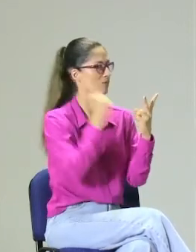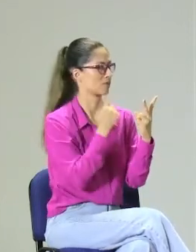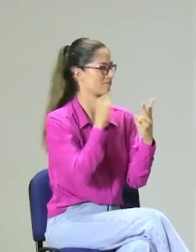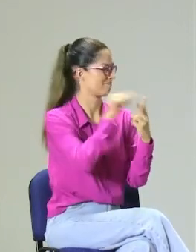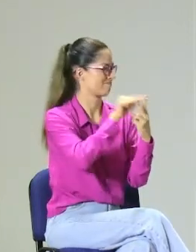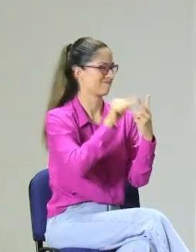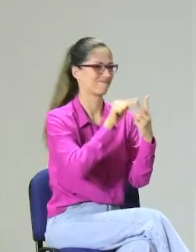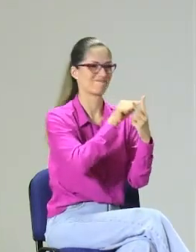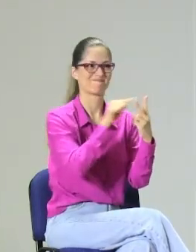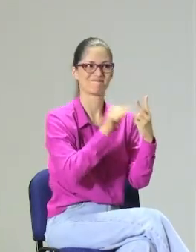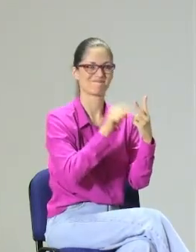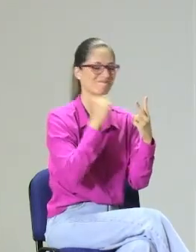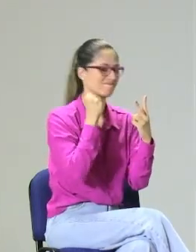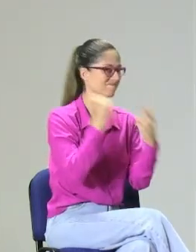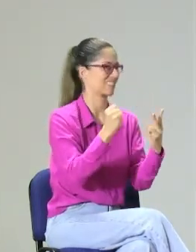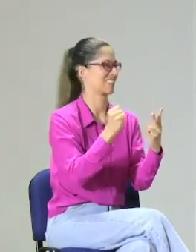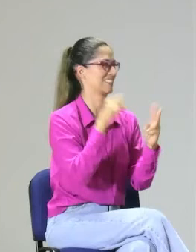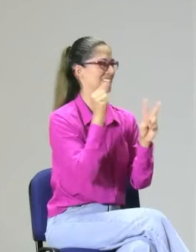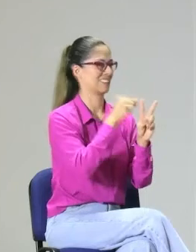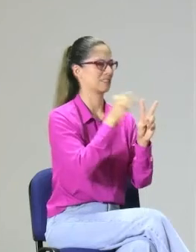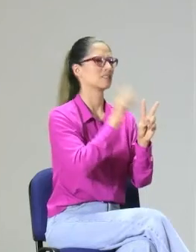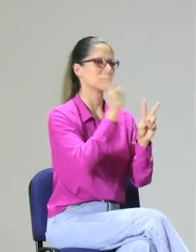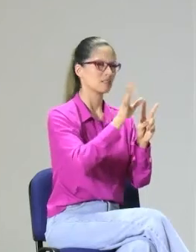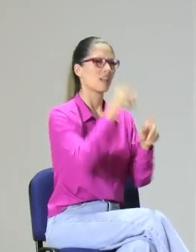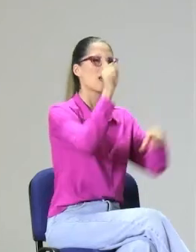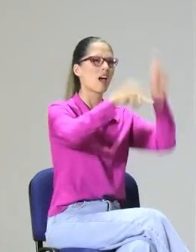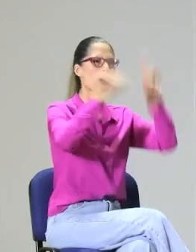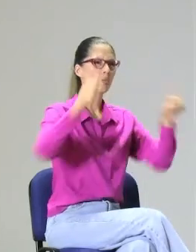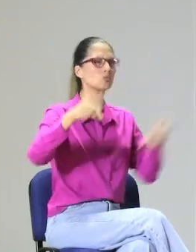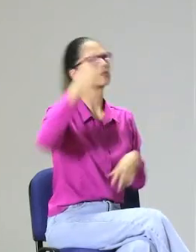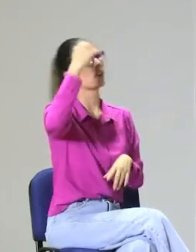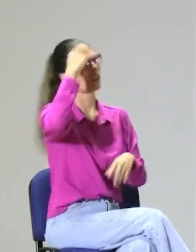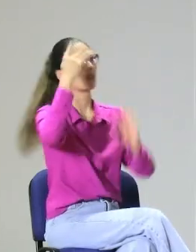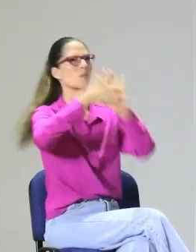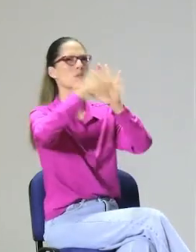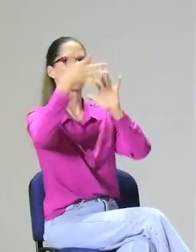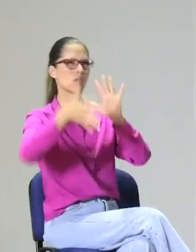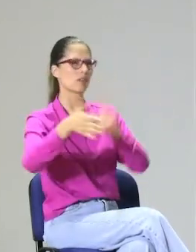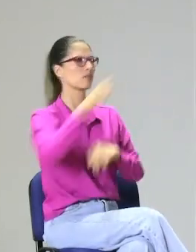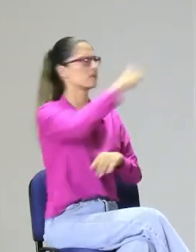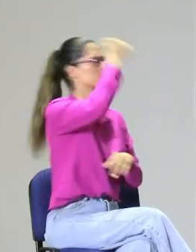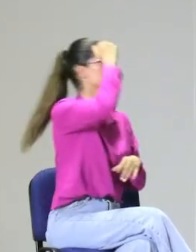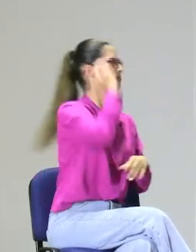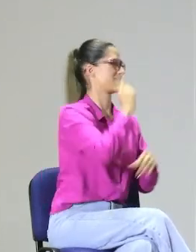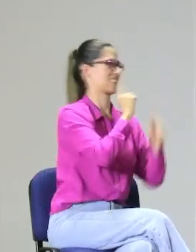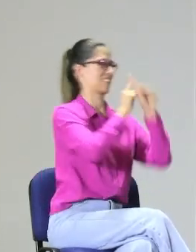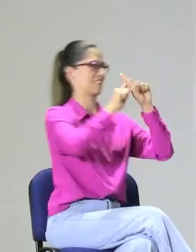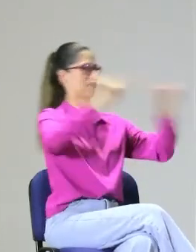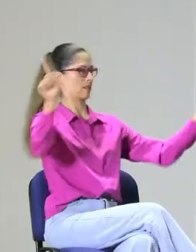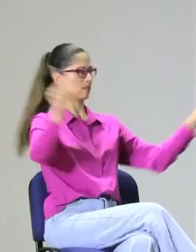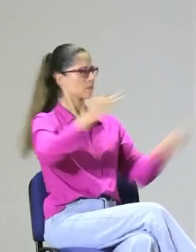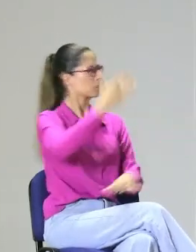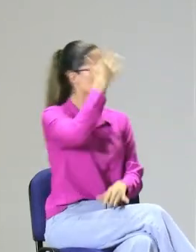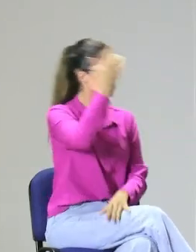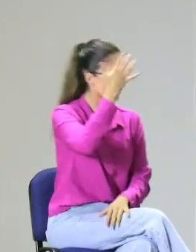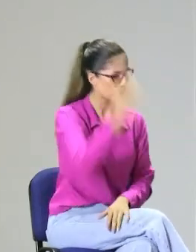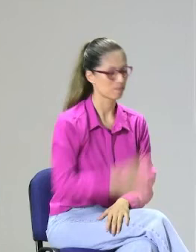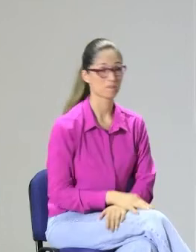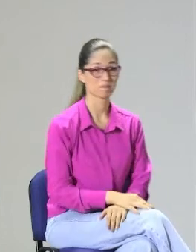pregunta y los responsables aquí son los modelos lingüísticos y los docentes. Algunos creen que los